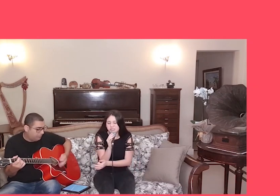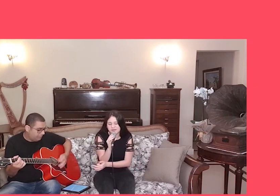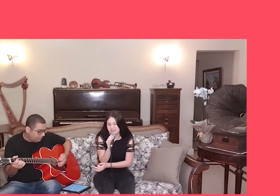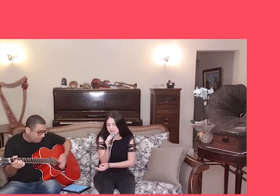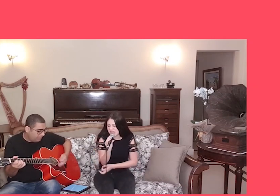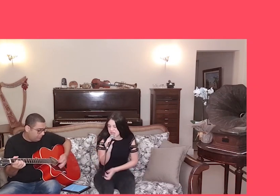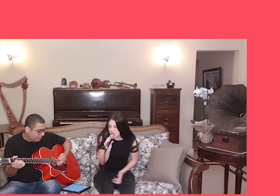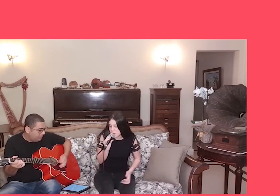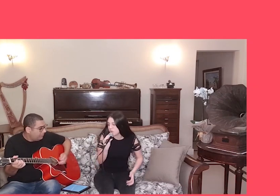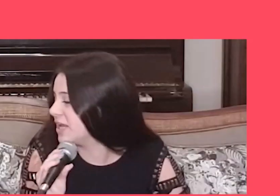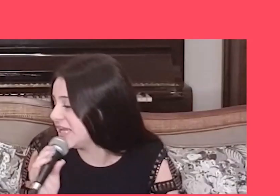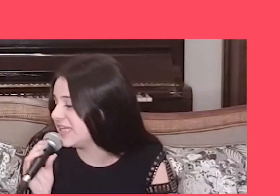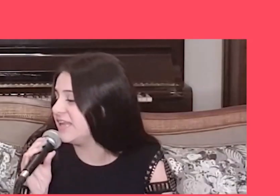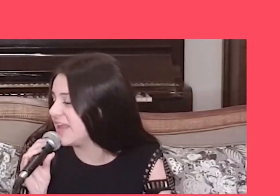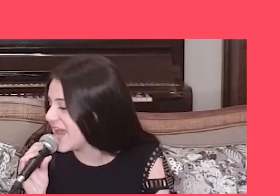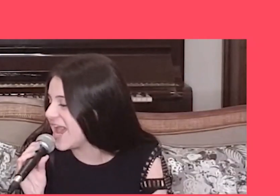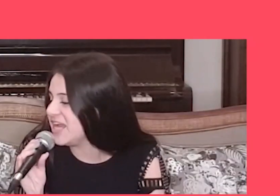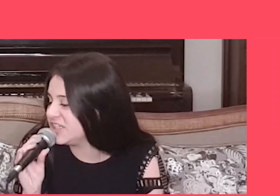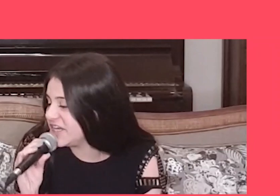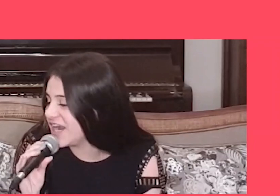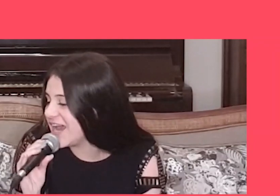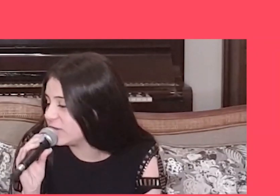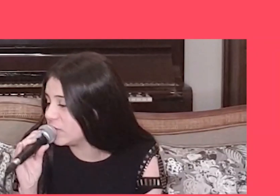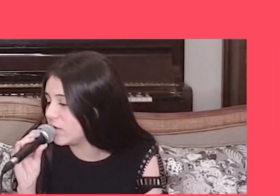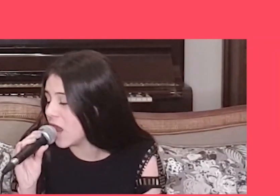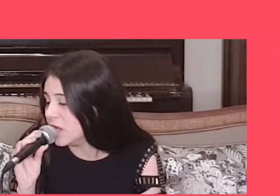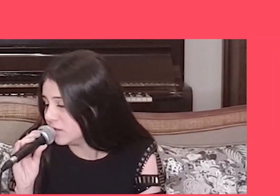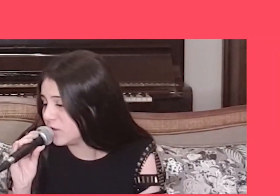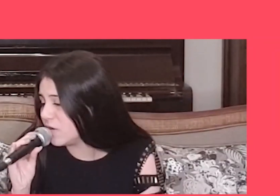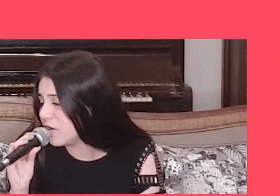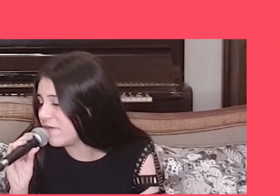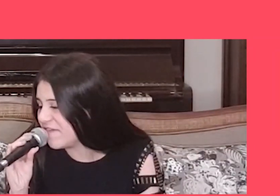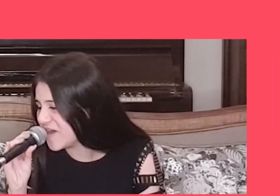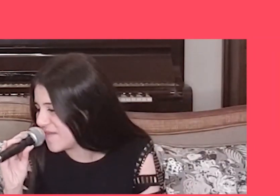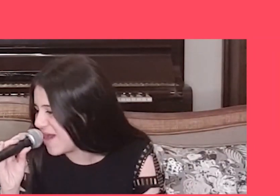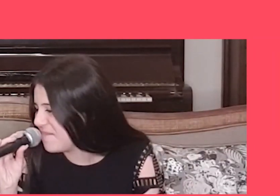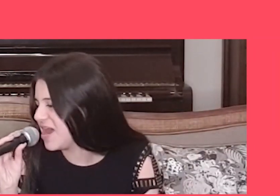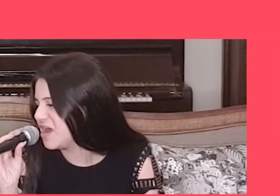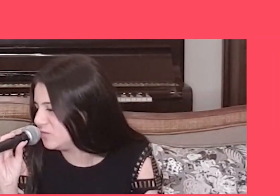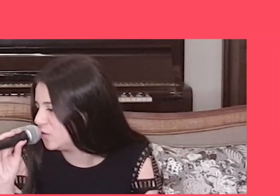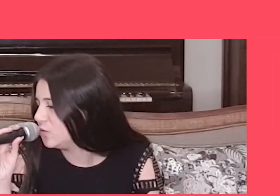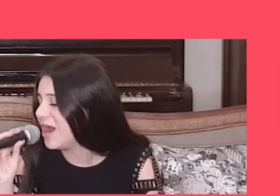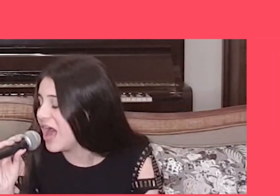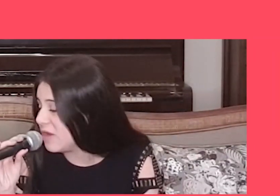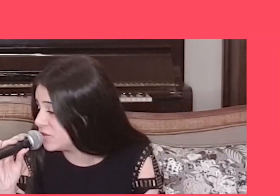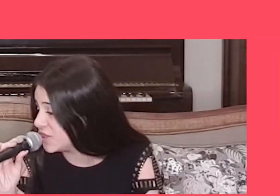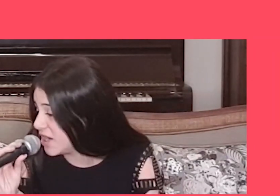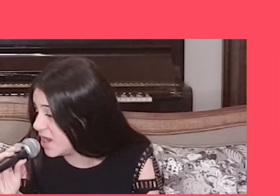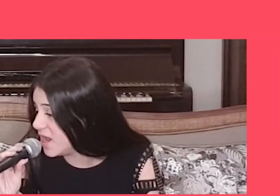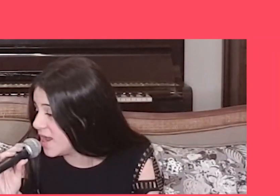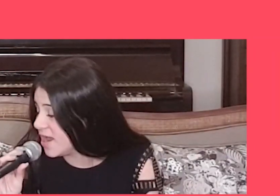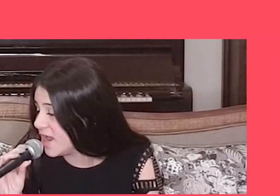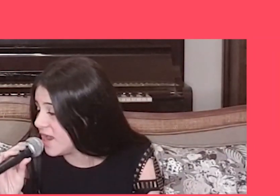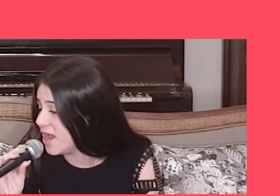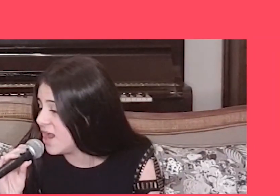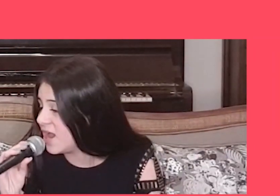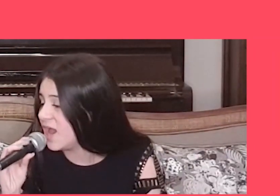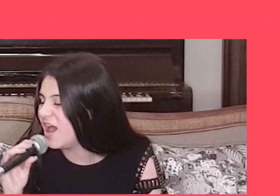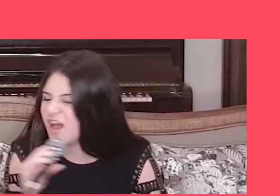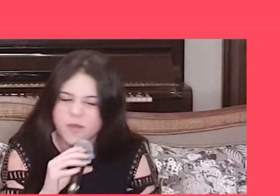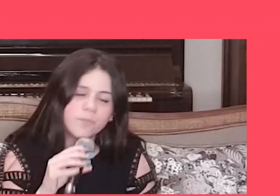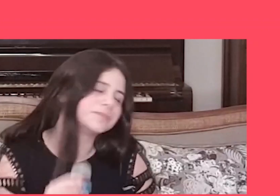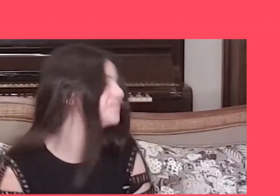satisfação E se tem direito Do filamento ao chão